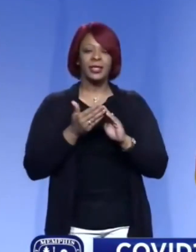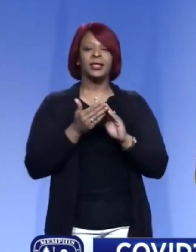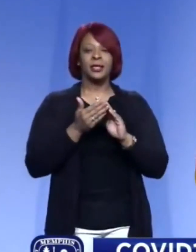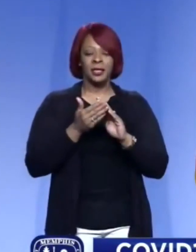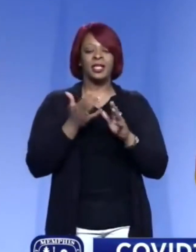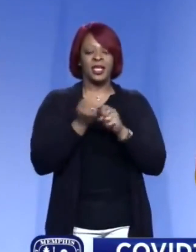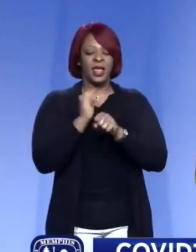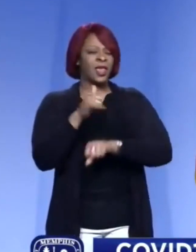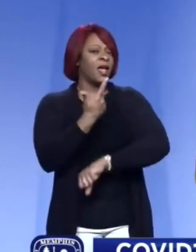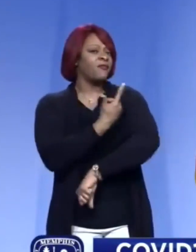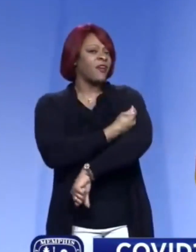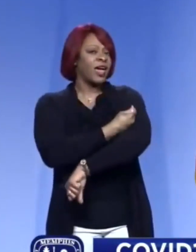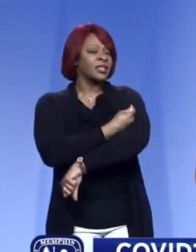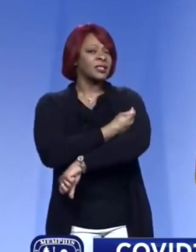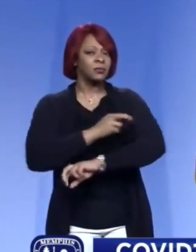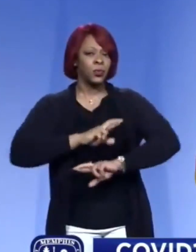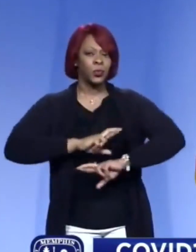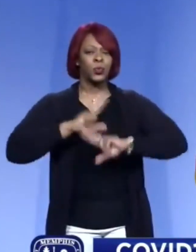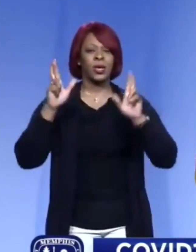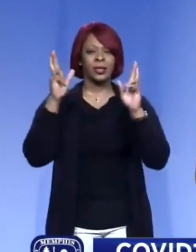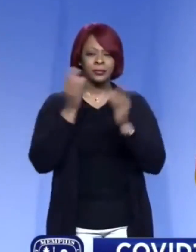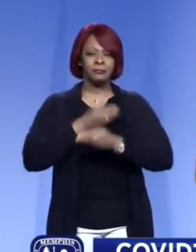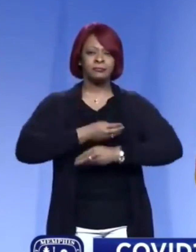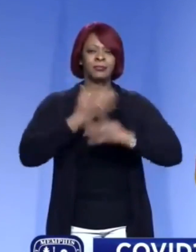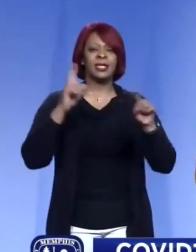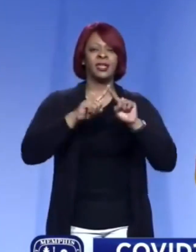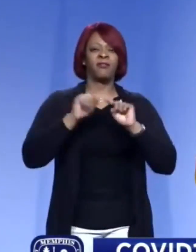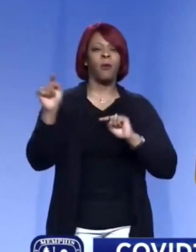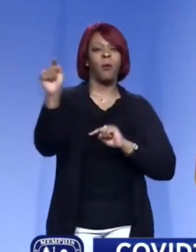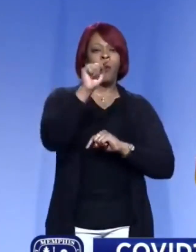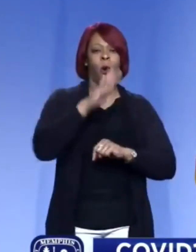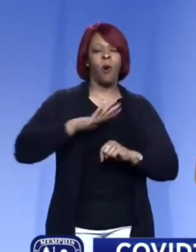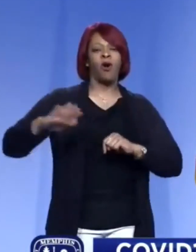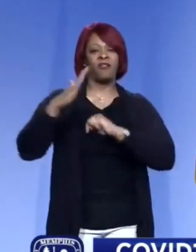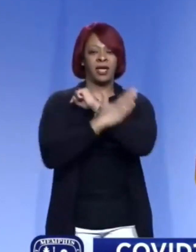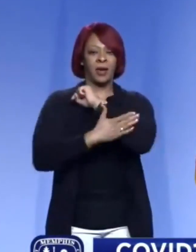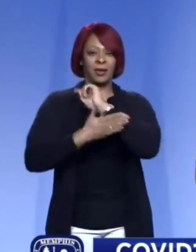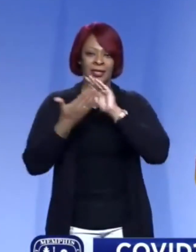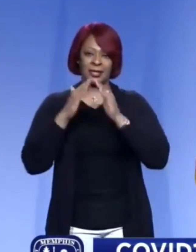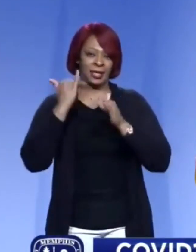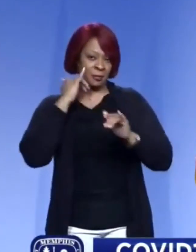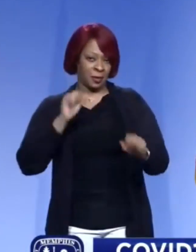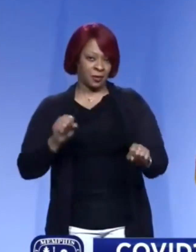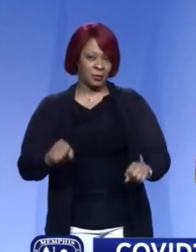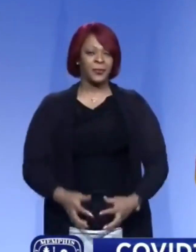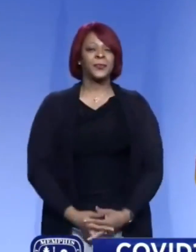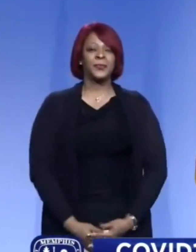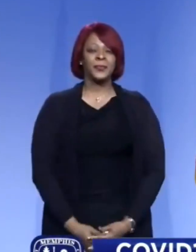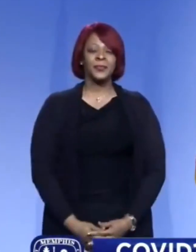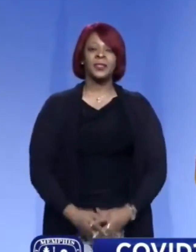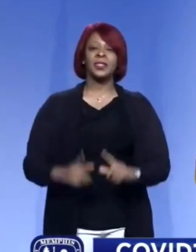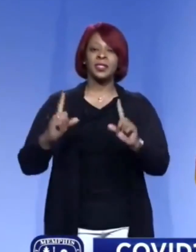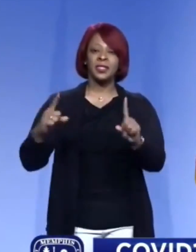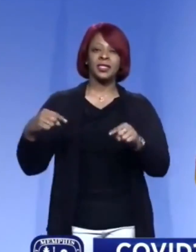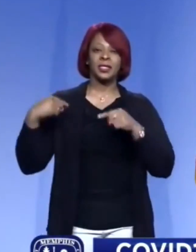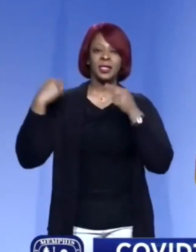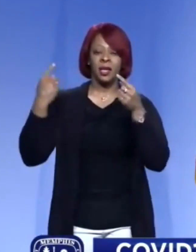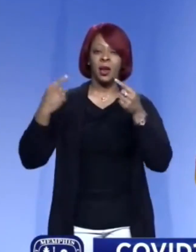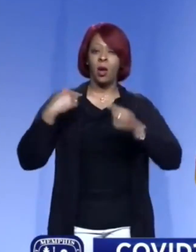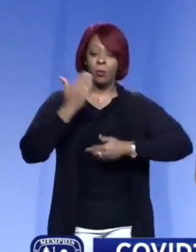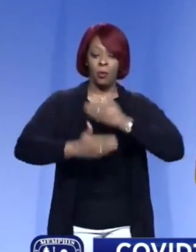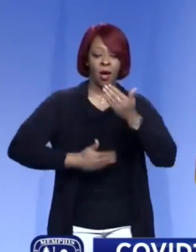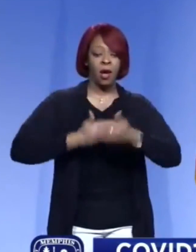Estableceremos un proceso y definitivamente queremos trabajar con la comunidad para que absolutamente todos los residentes del condado